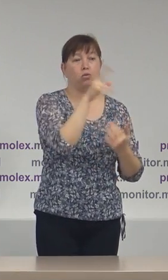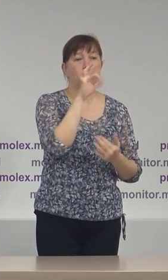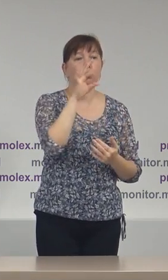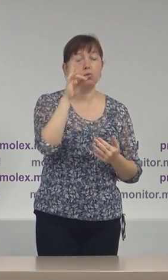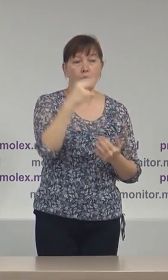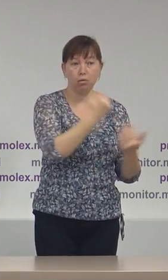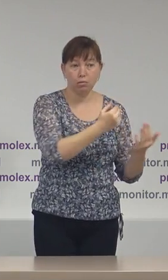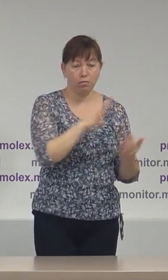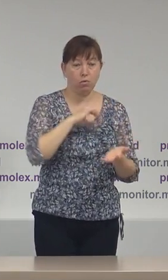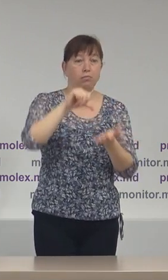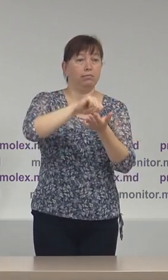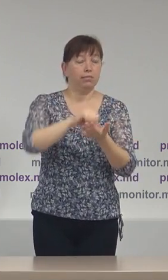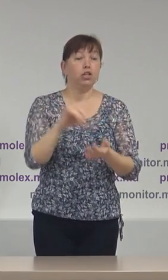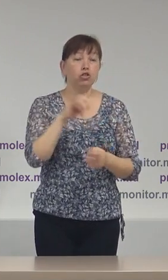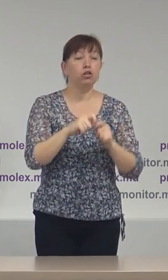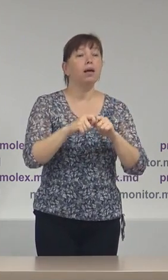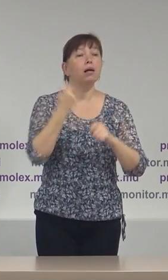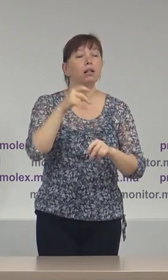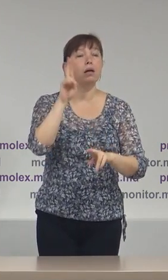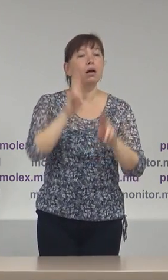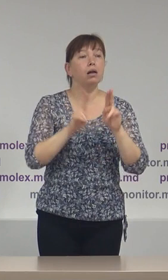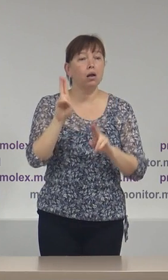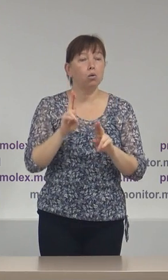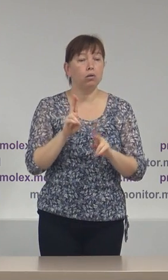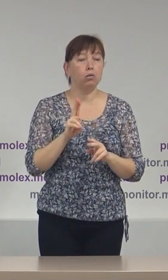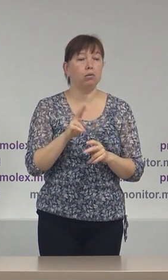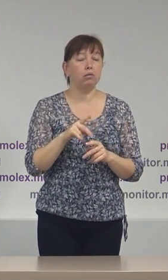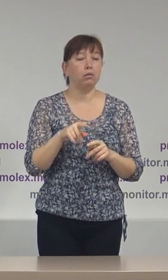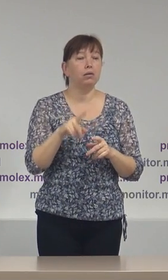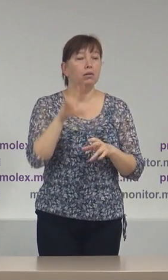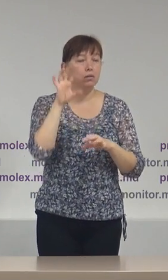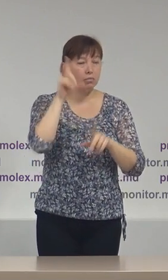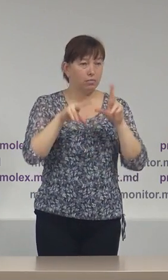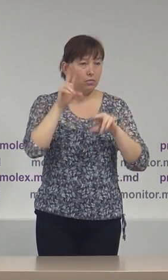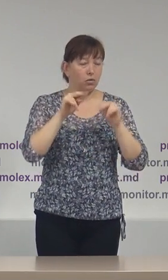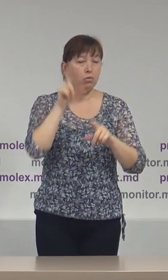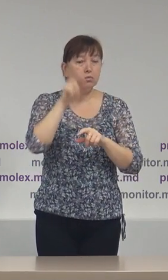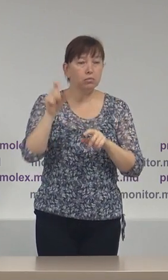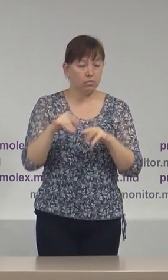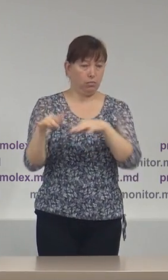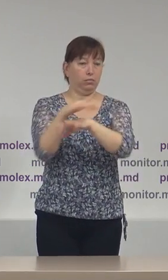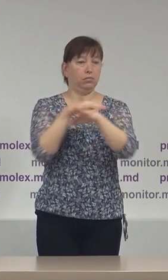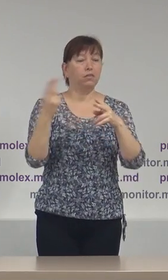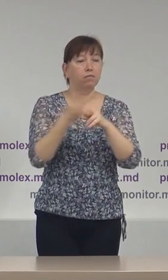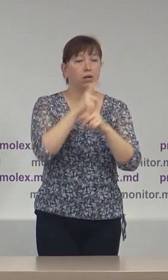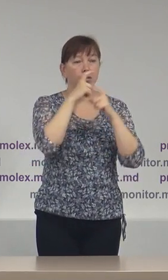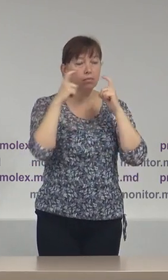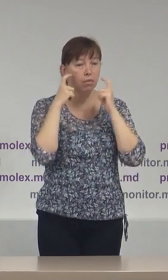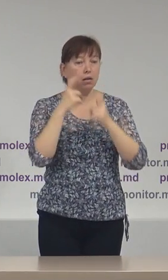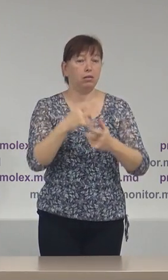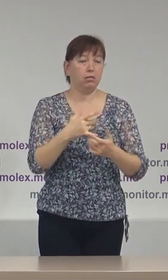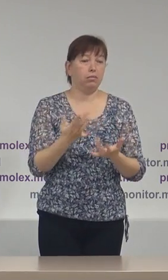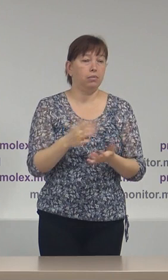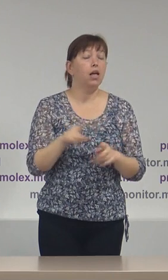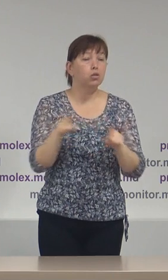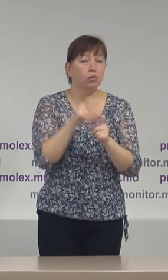cât și încălcarea regulilor sanitari-epidemiologice care sunt dispuse de aceleași administrații